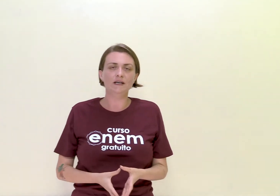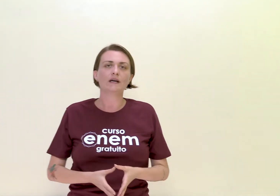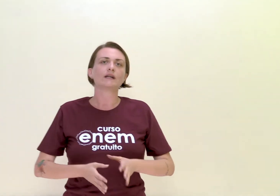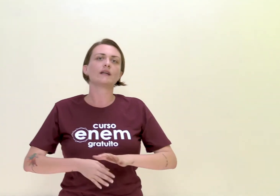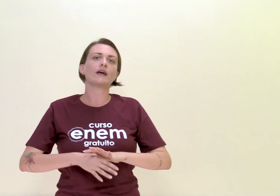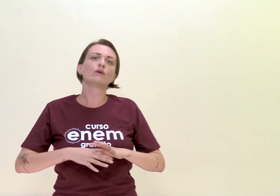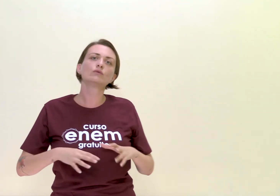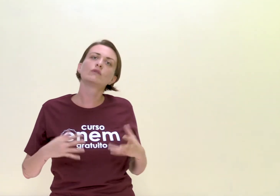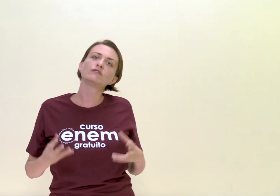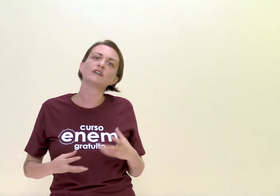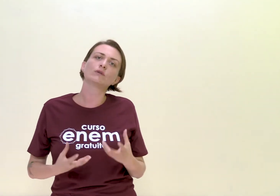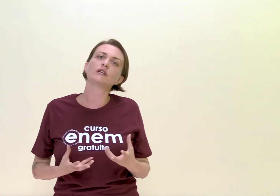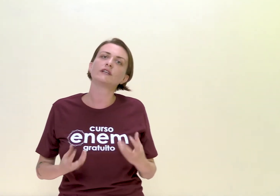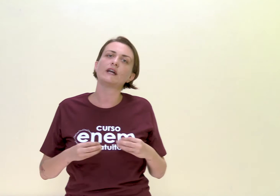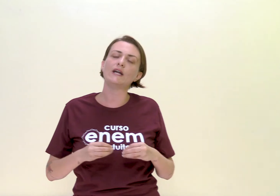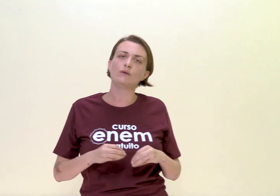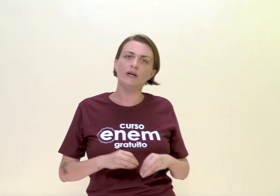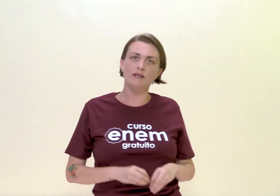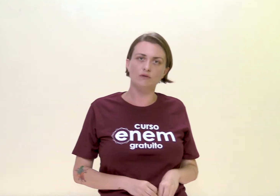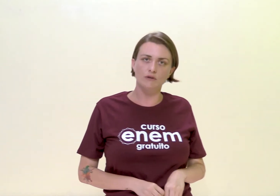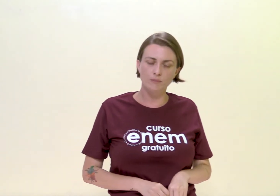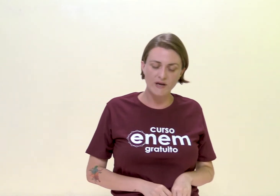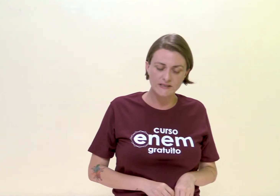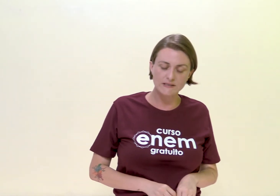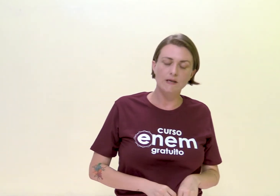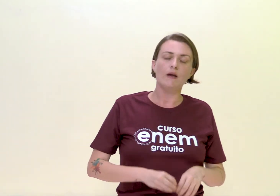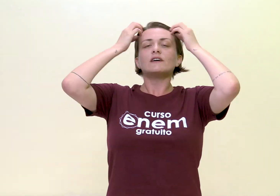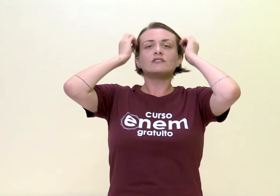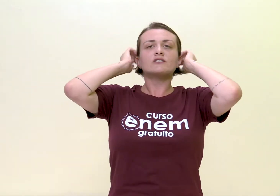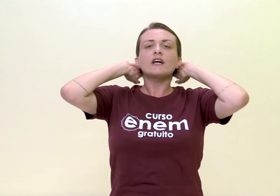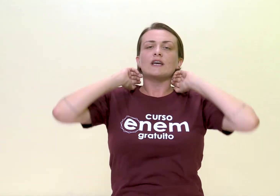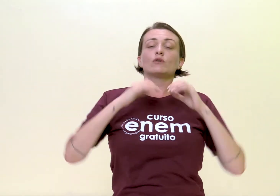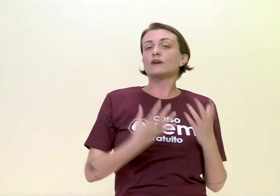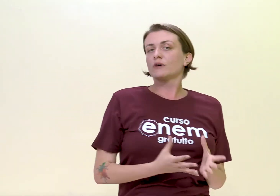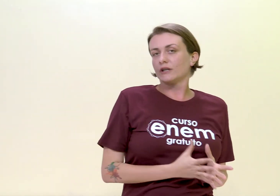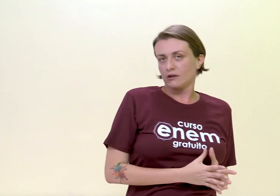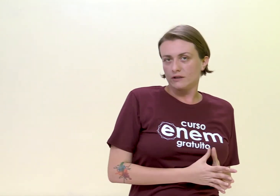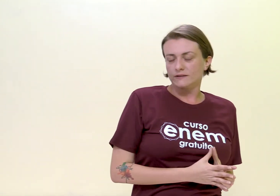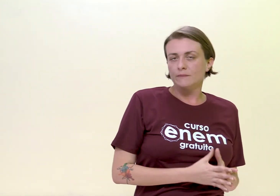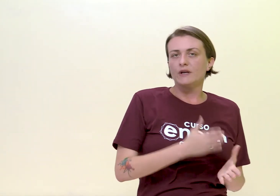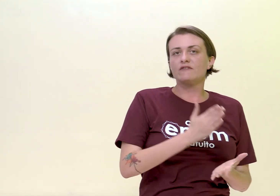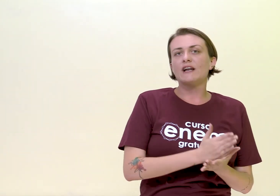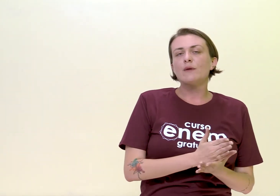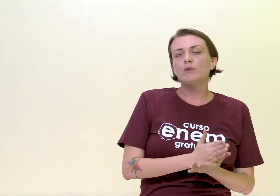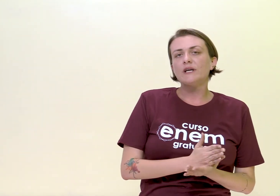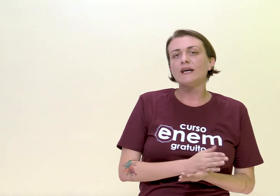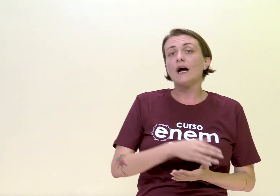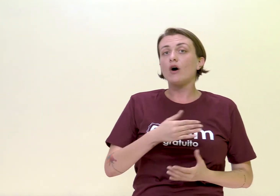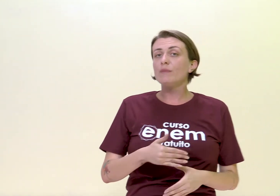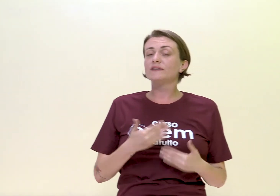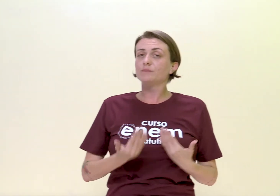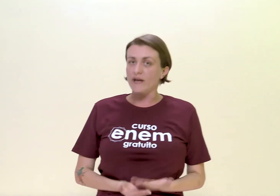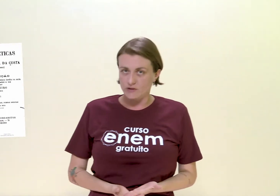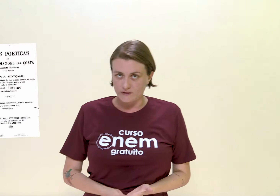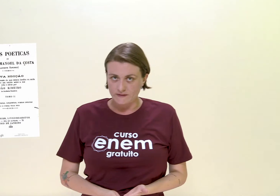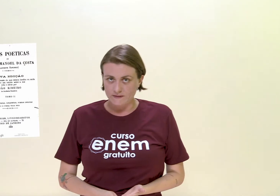um novo vínculo literário aqui no nosso país. Então, a gente tem o Cláudio Manuel da Costa, ele vai lá e publica obras poéticas.